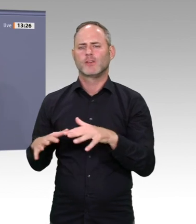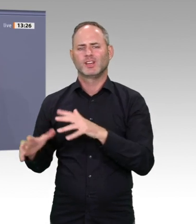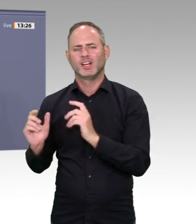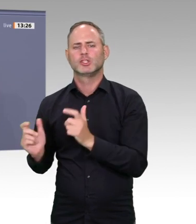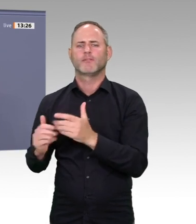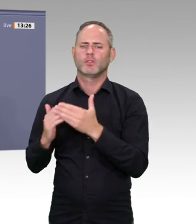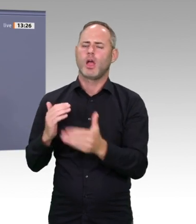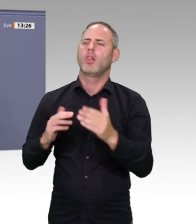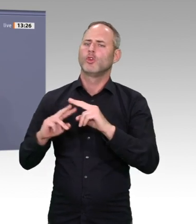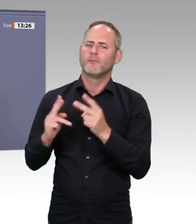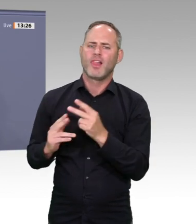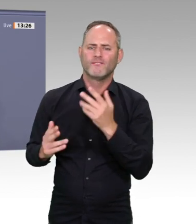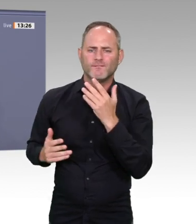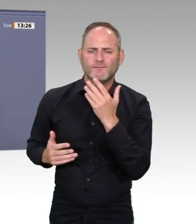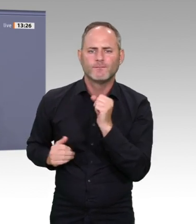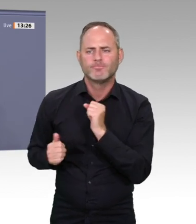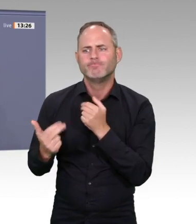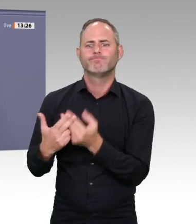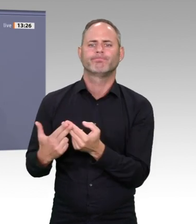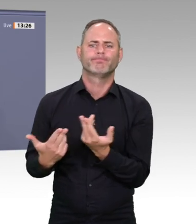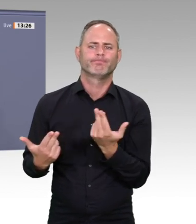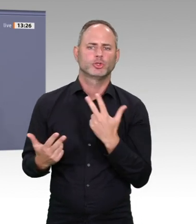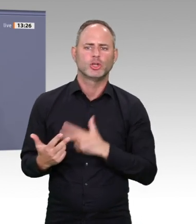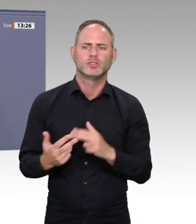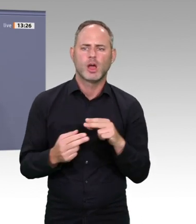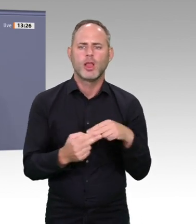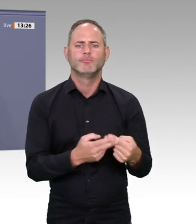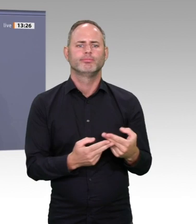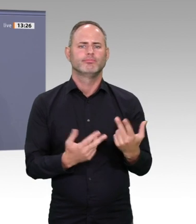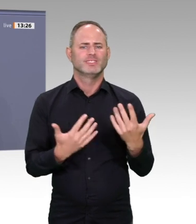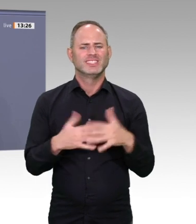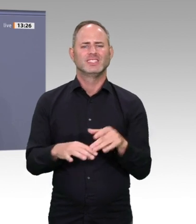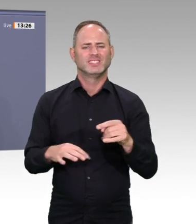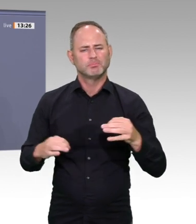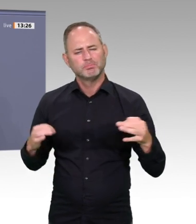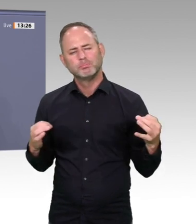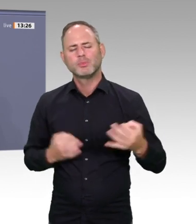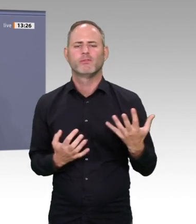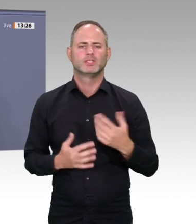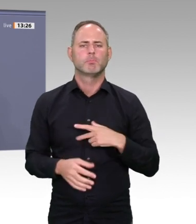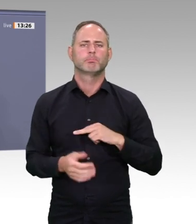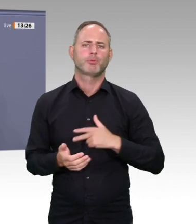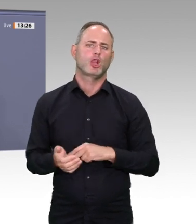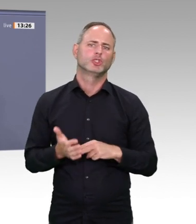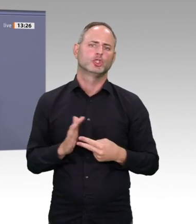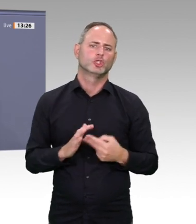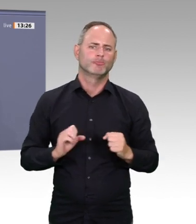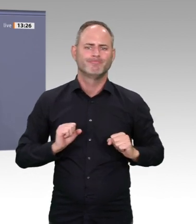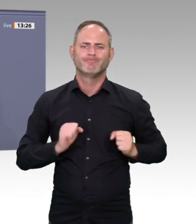tatsächlich grundieren, Bildung, Wissenschaft, Forschung, Kunst, Kultur, Gesundheit, Pflege und öffentliche